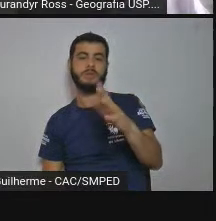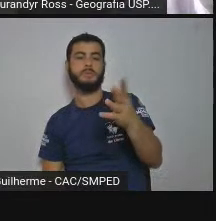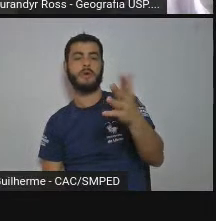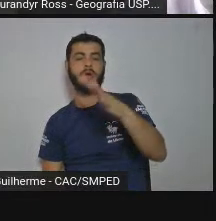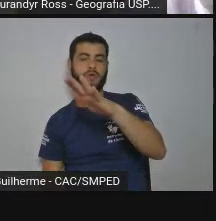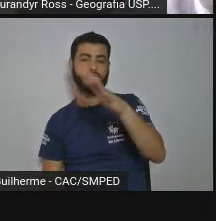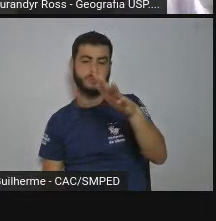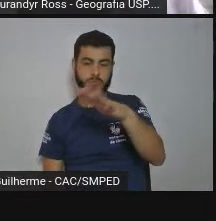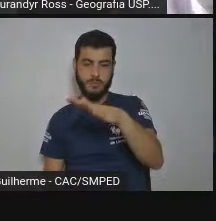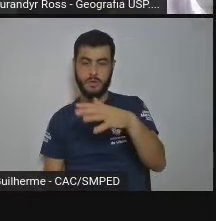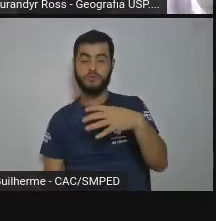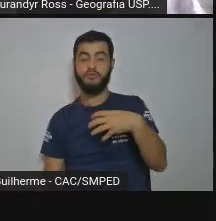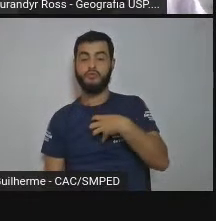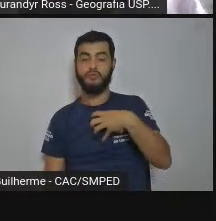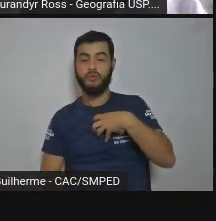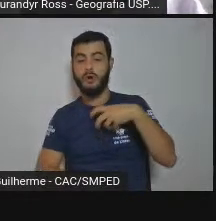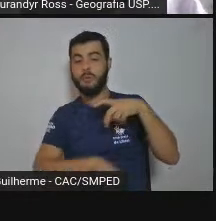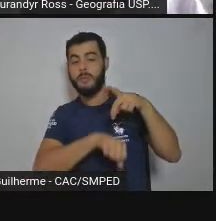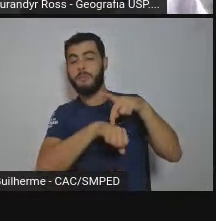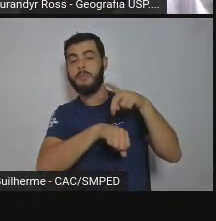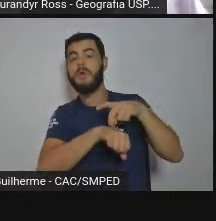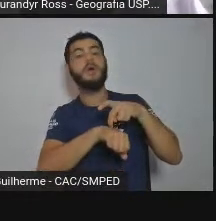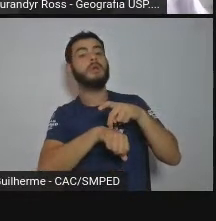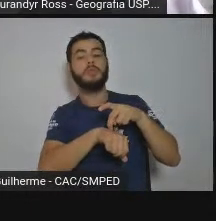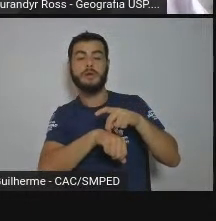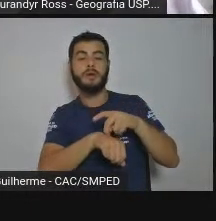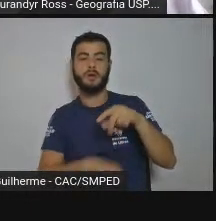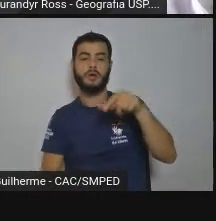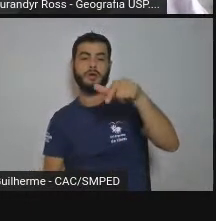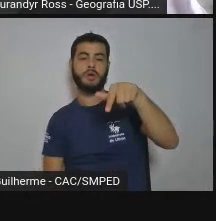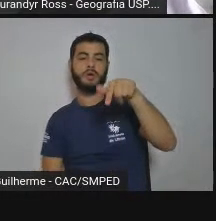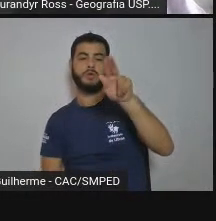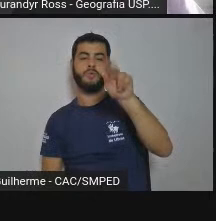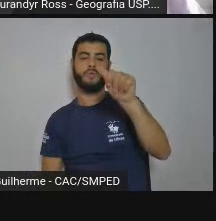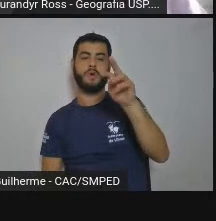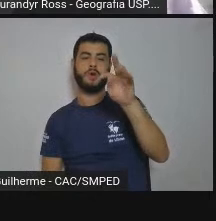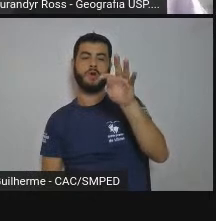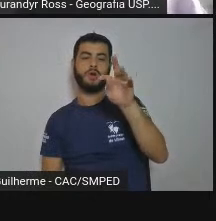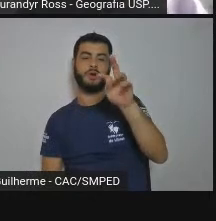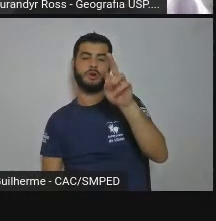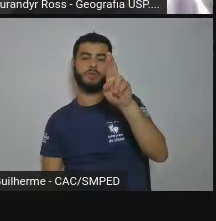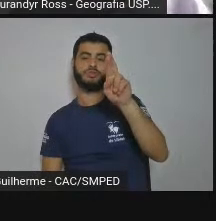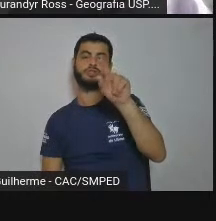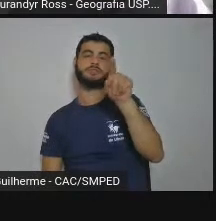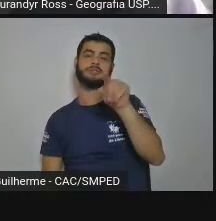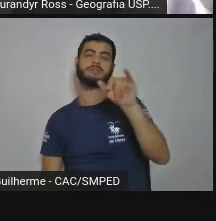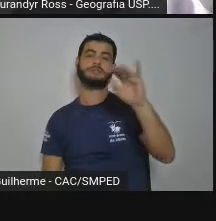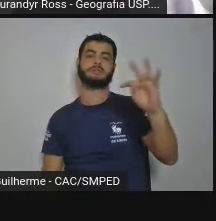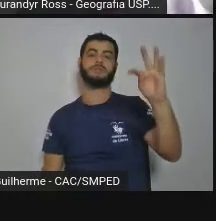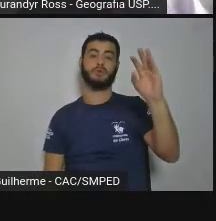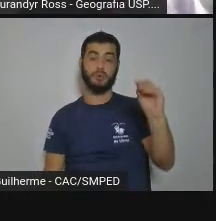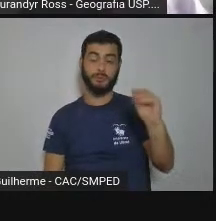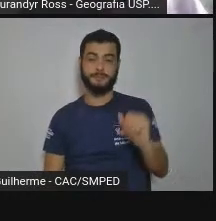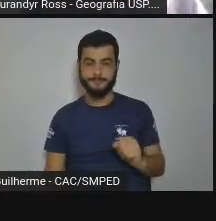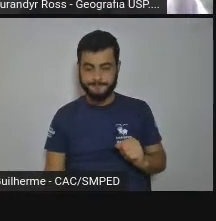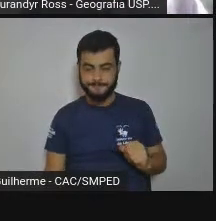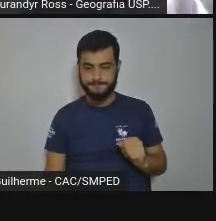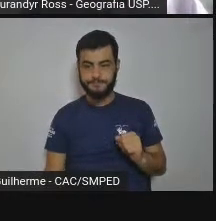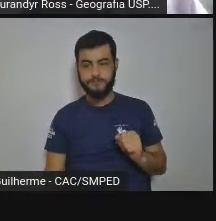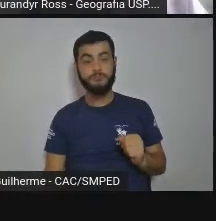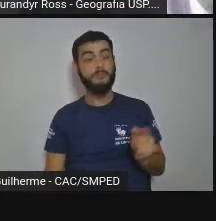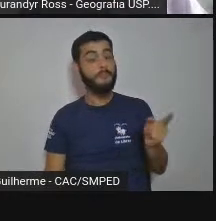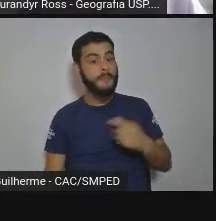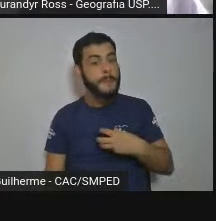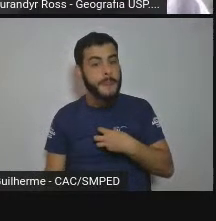a superfície de São Paulo, que está em torno dos oitocentos, dos oitocentos